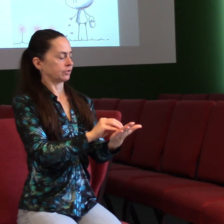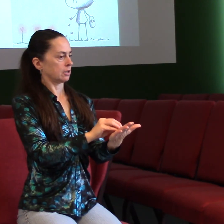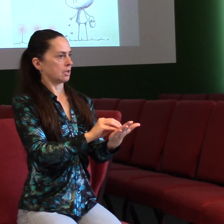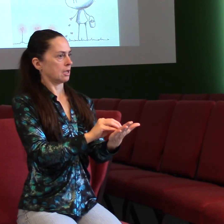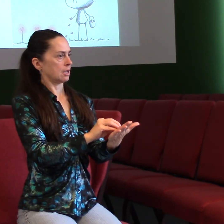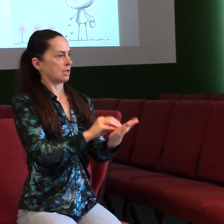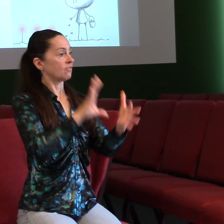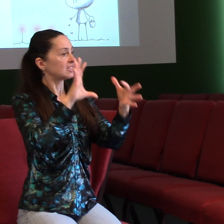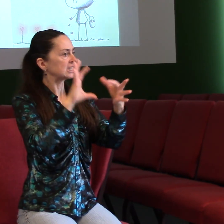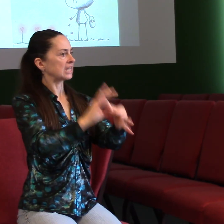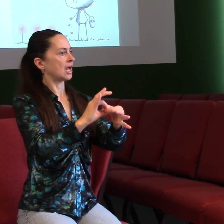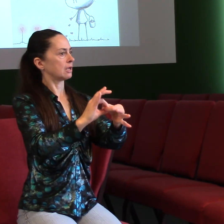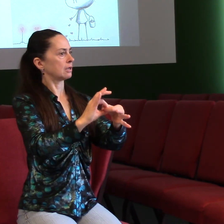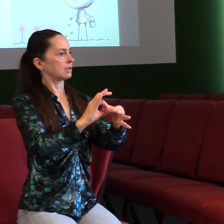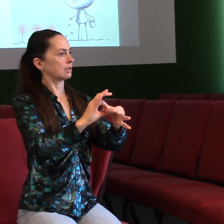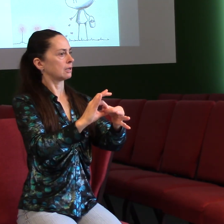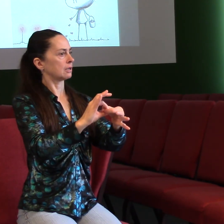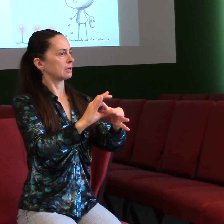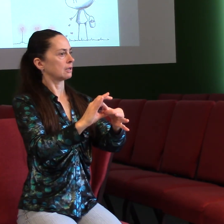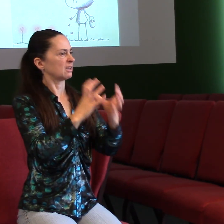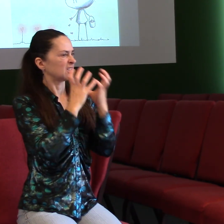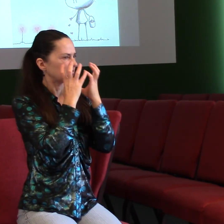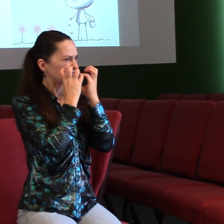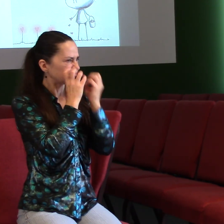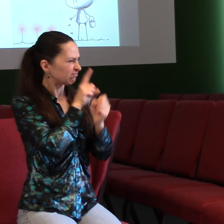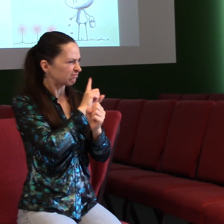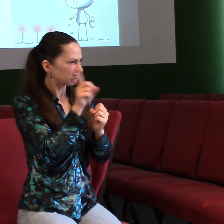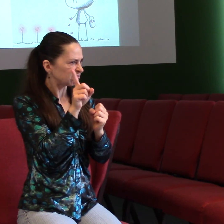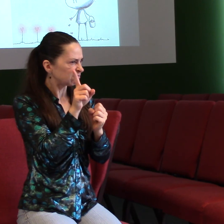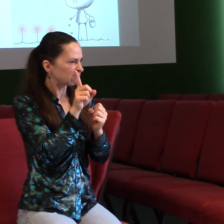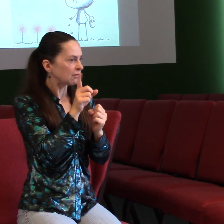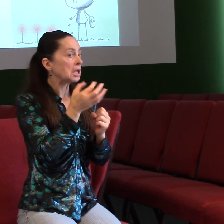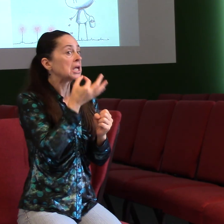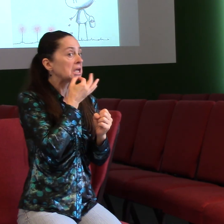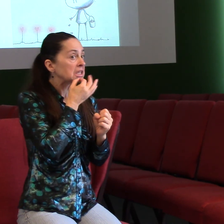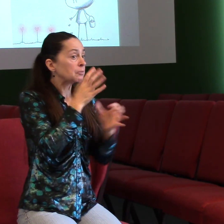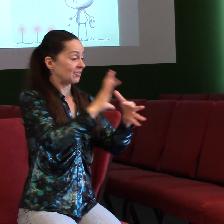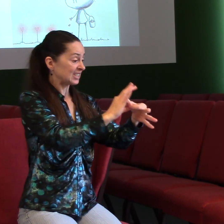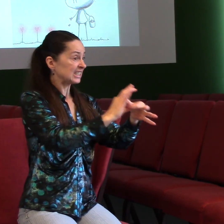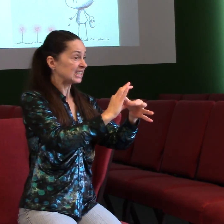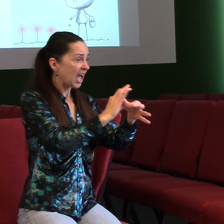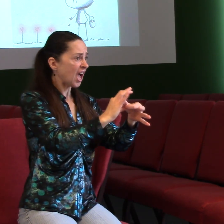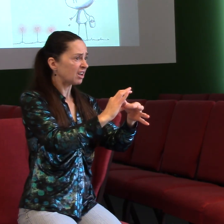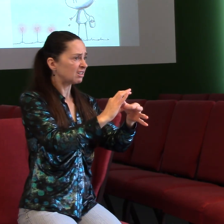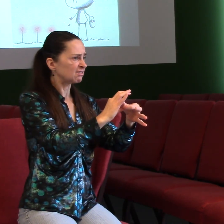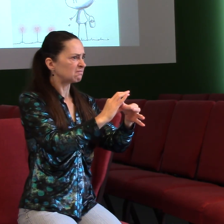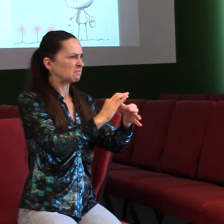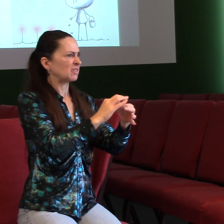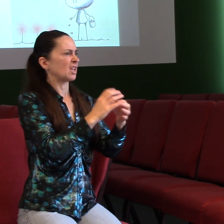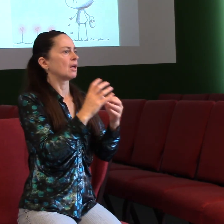kontext, že tím vším špatným, co bysme dělali v těch vztazích, tak budeme zarmocovat božího ducha. Častečně i díky